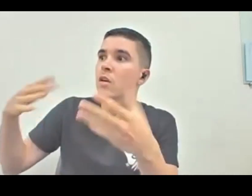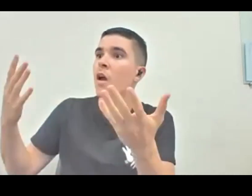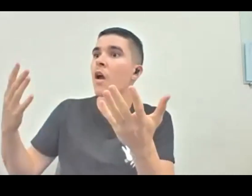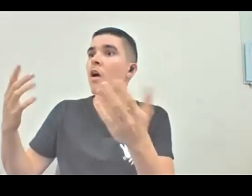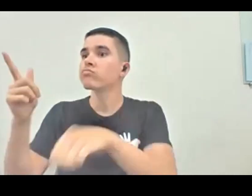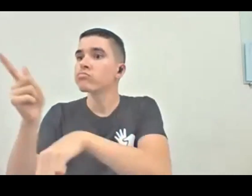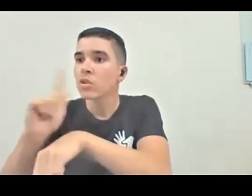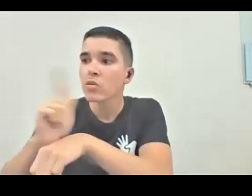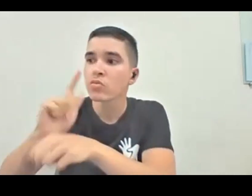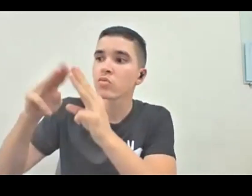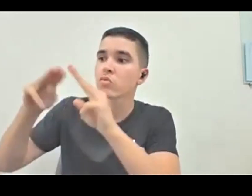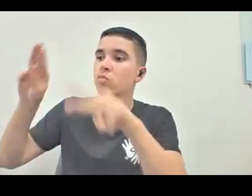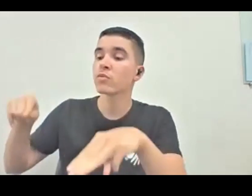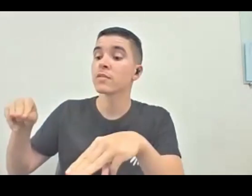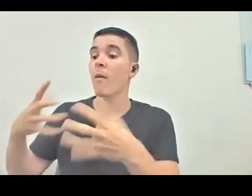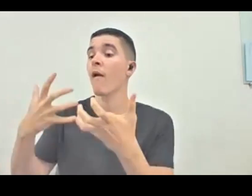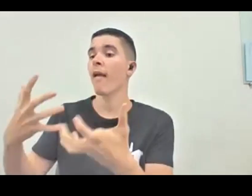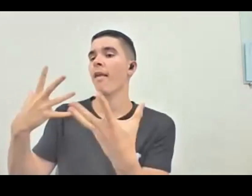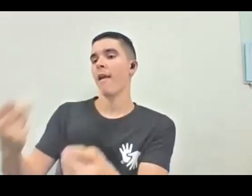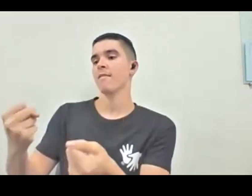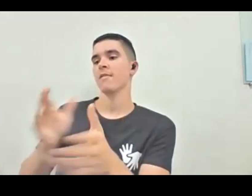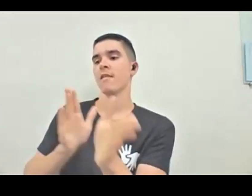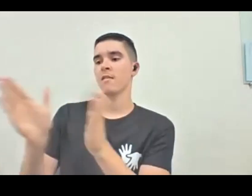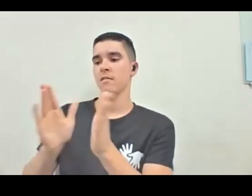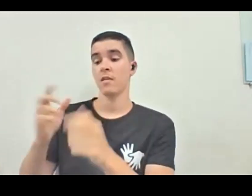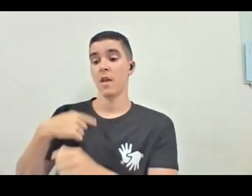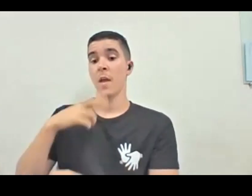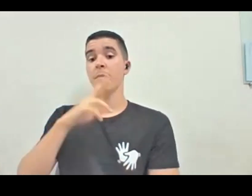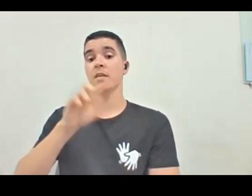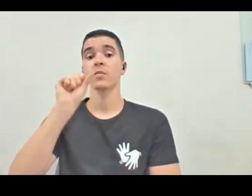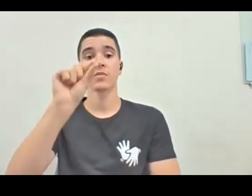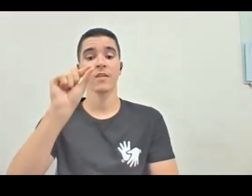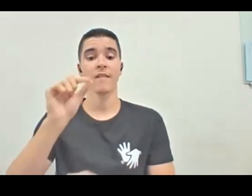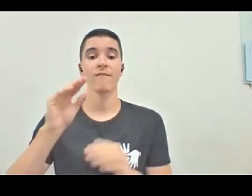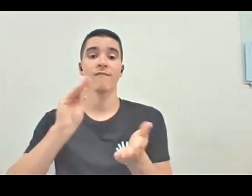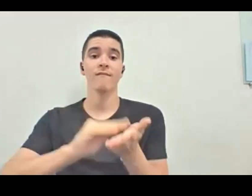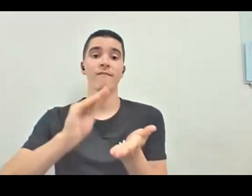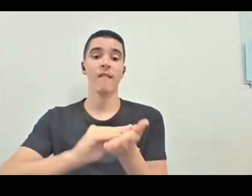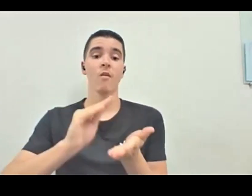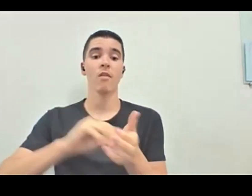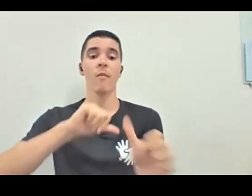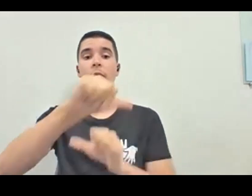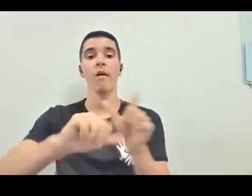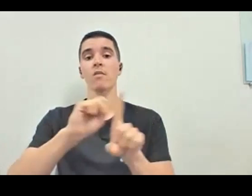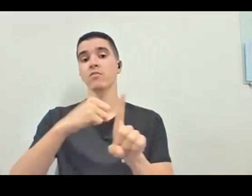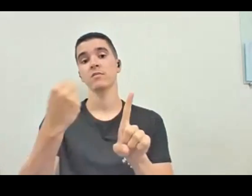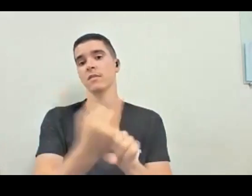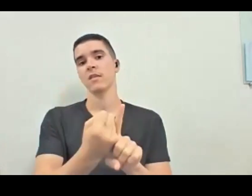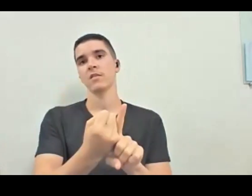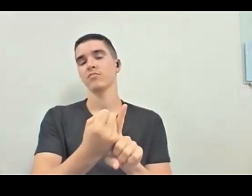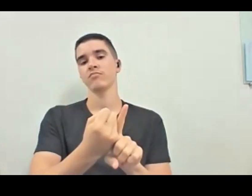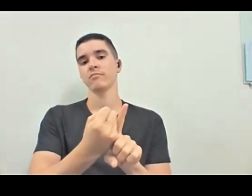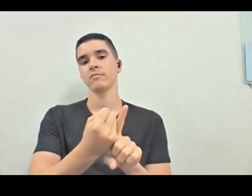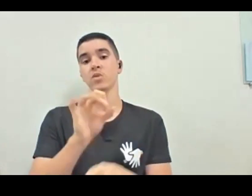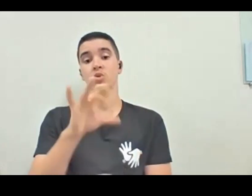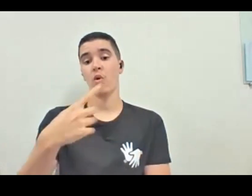dos museus sobre acessibilidade? A minha resposta é assim, falta uma mudança social como um todo. Porque não adianta eu e a Bel e a gente ficar lá